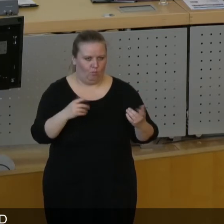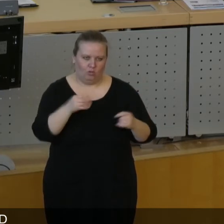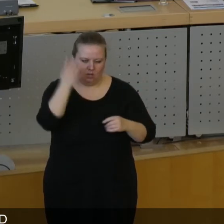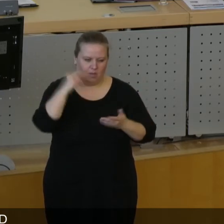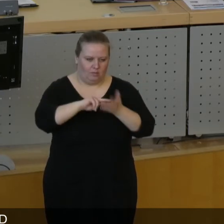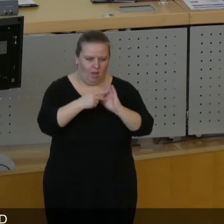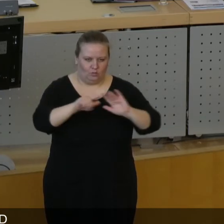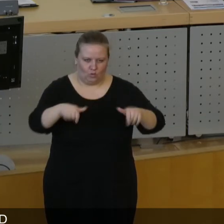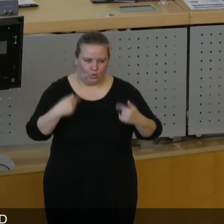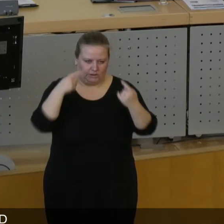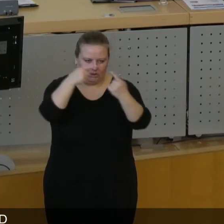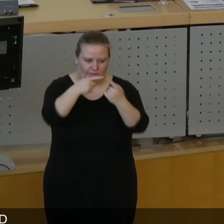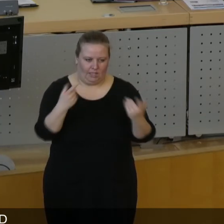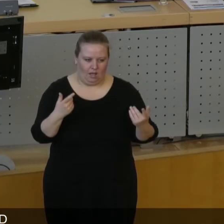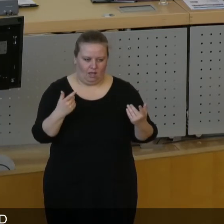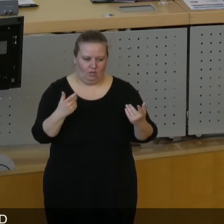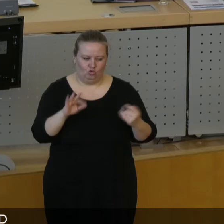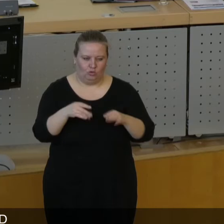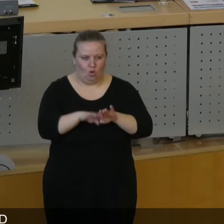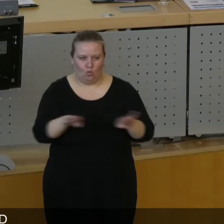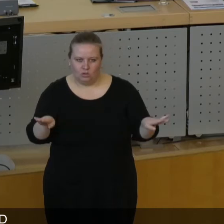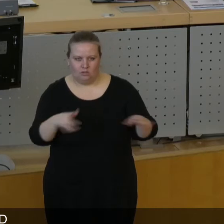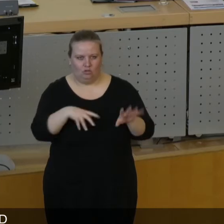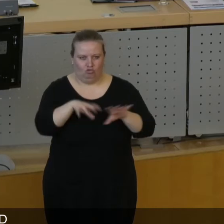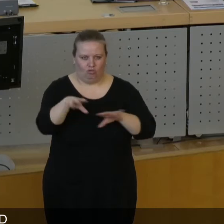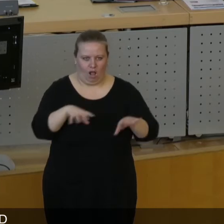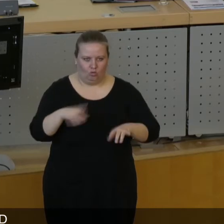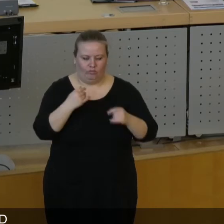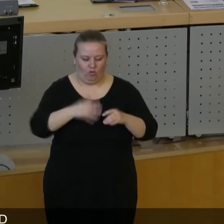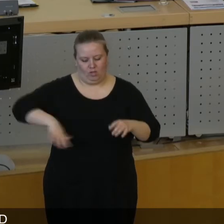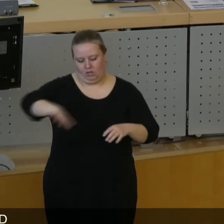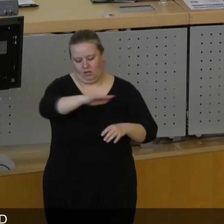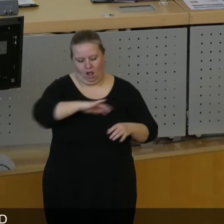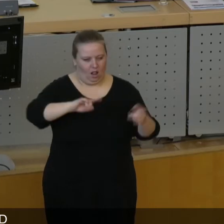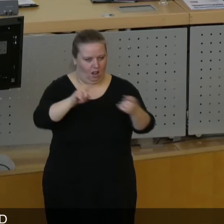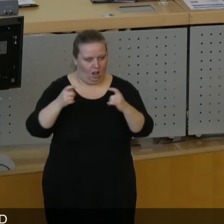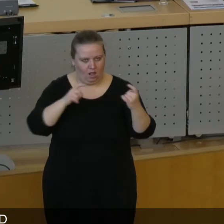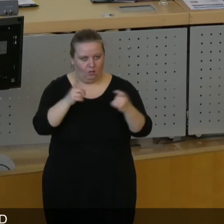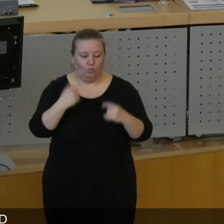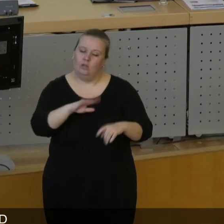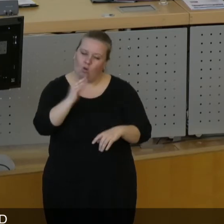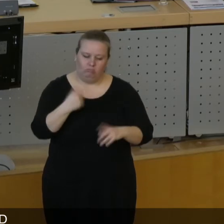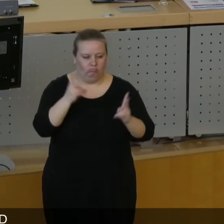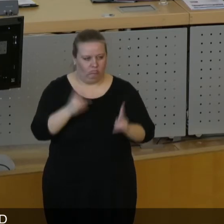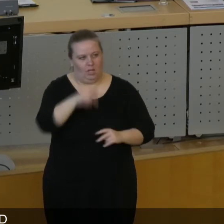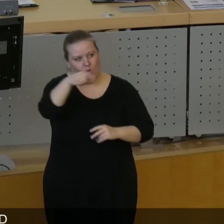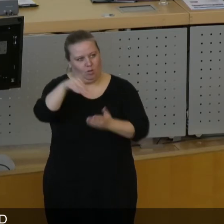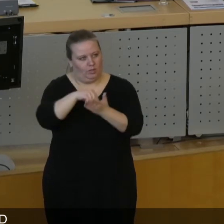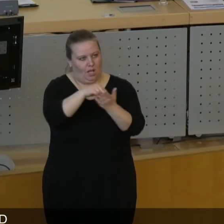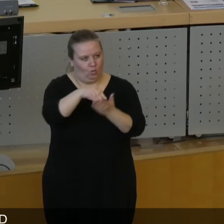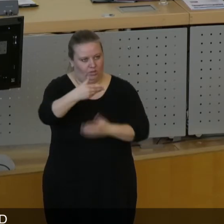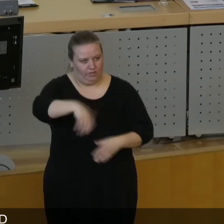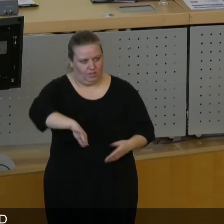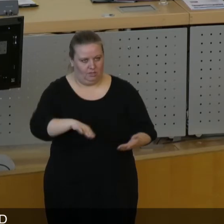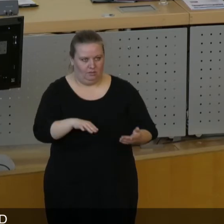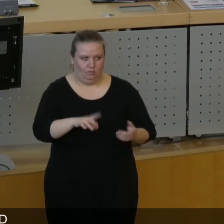die Planungsziele und die grundsätzliche Gestaltung dieses Areals debattiert wurde. Eine sehr umfangreiche Bürgerbeteiligung stattgefunden